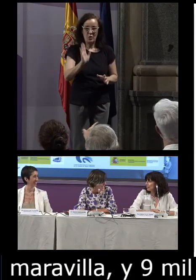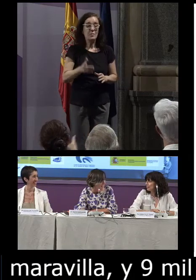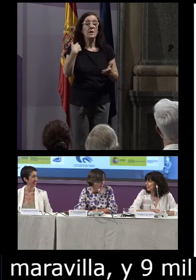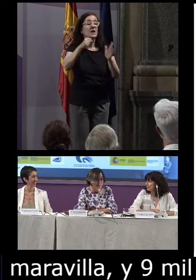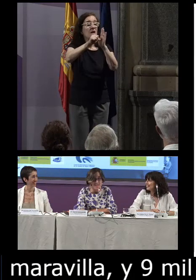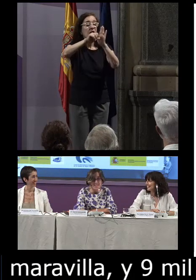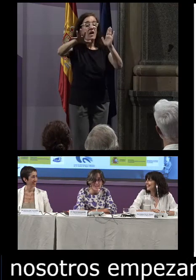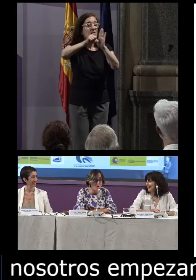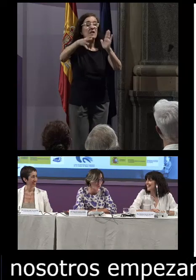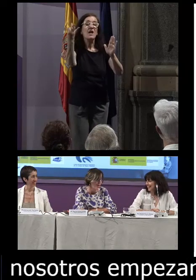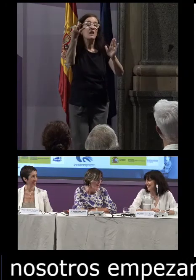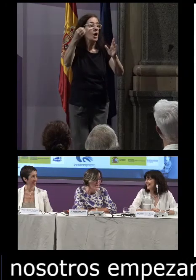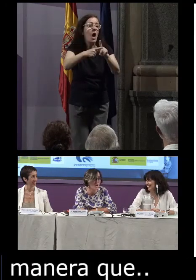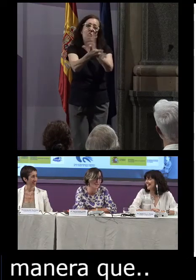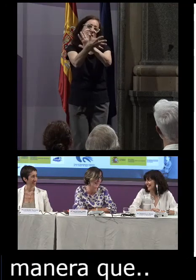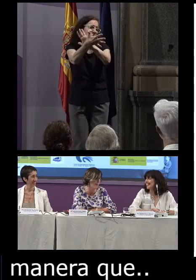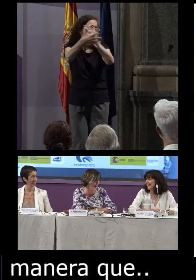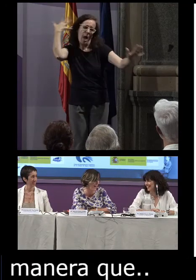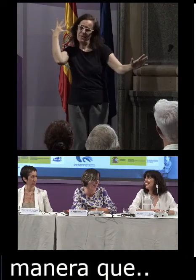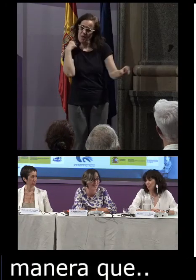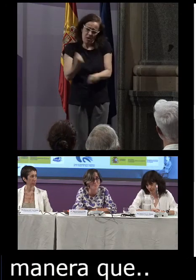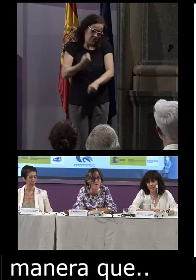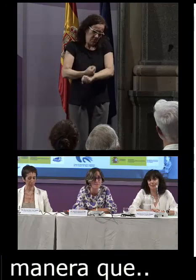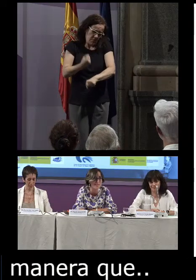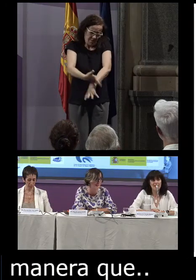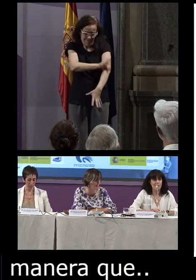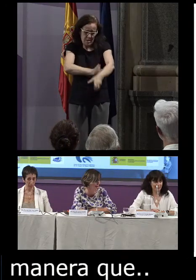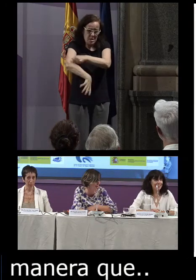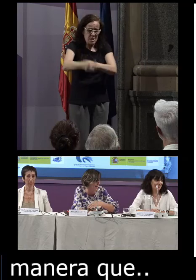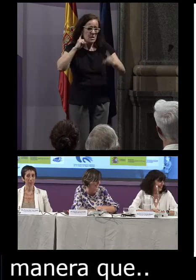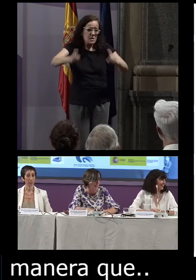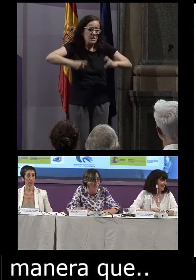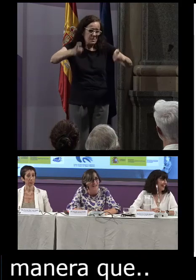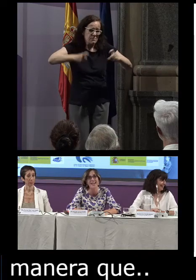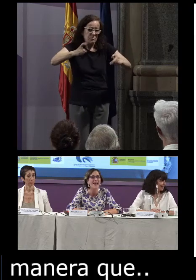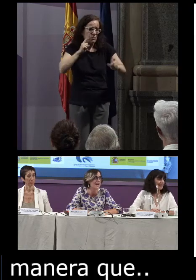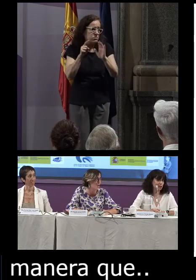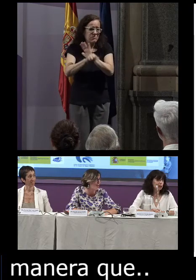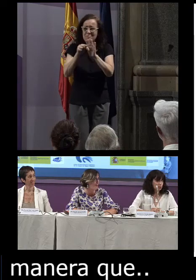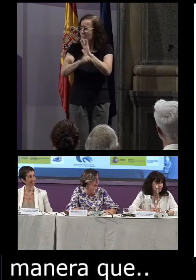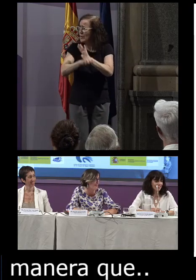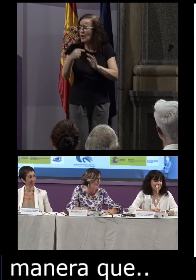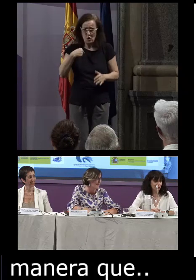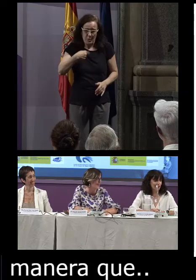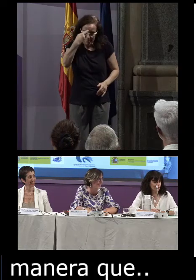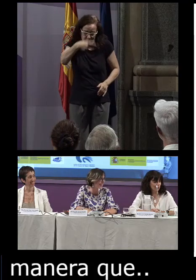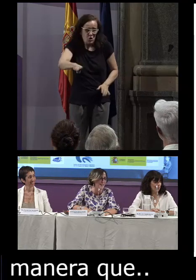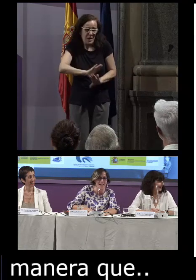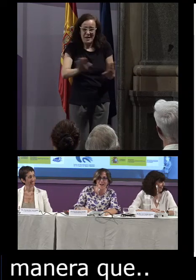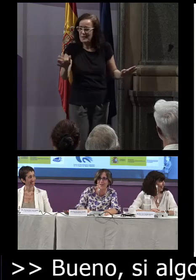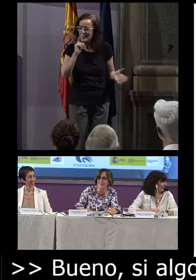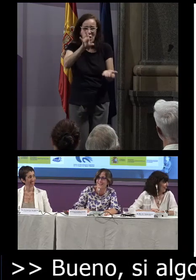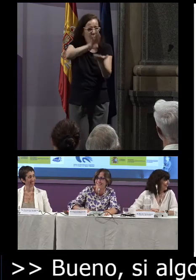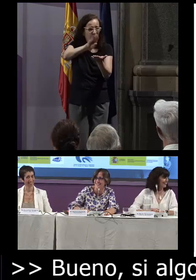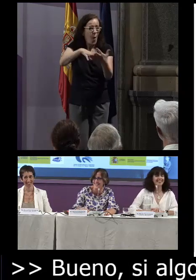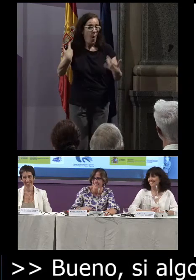CNELSE es la rapidez y lo que trabajan el volumen del trabajo que desarrollan y doy fe estos datos a mi me han